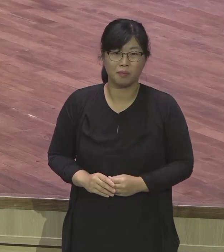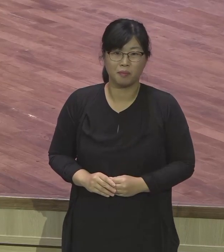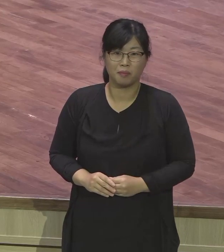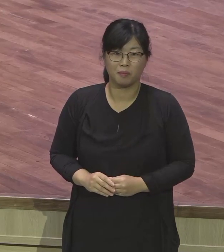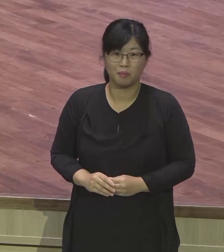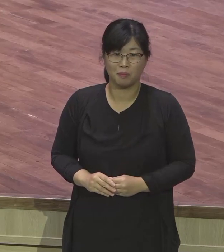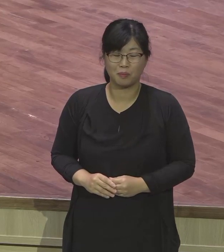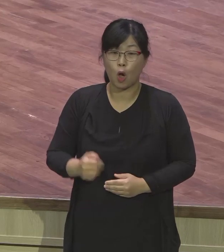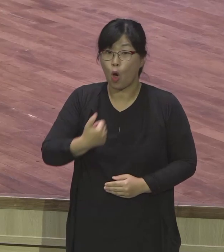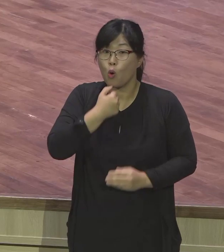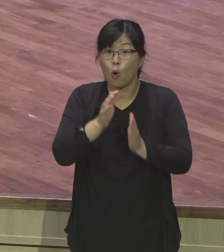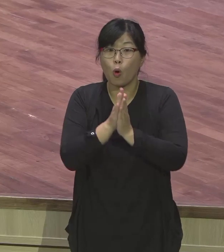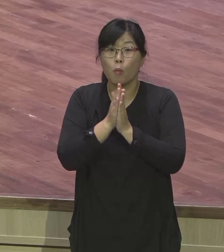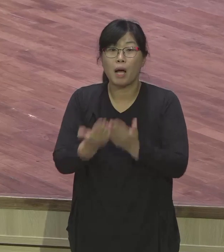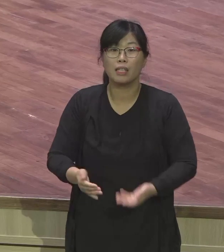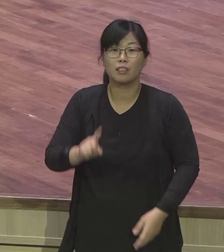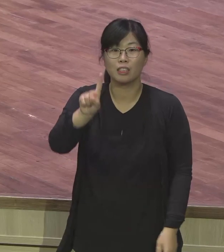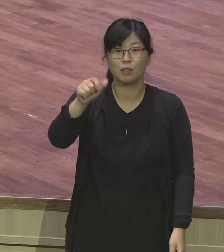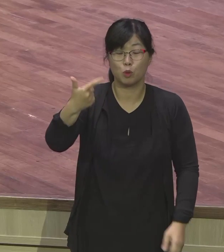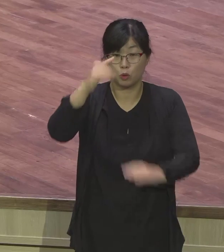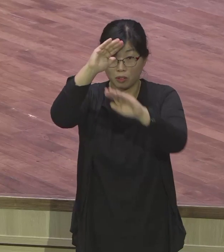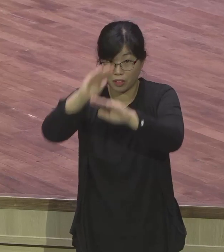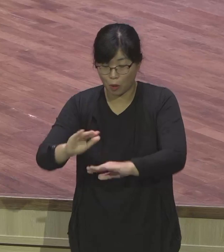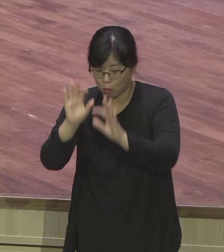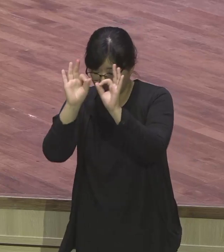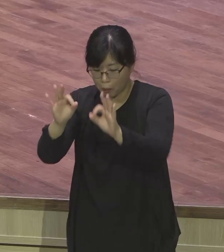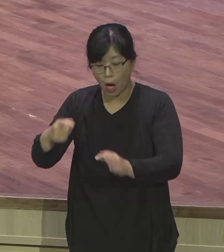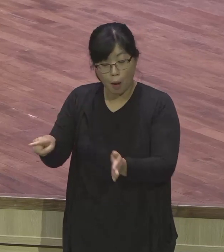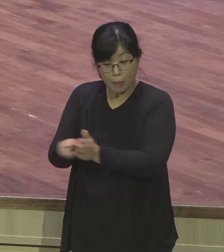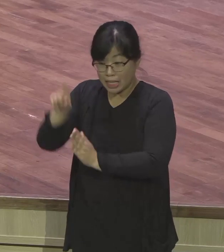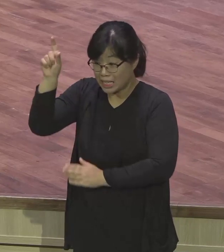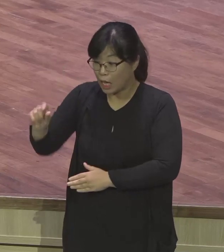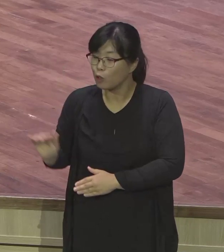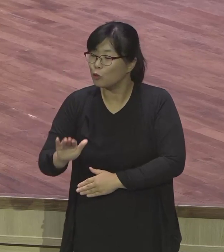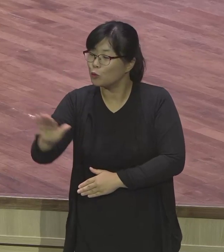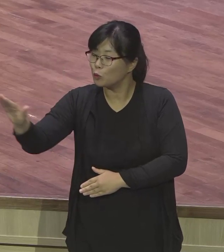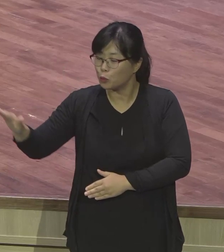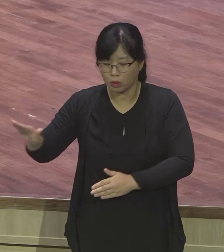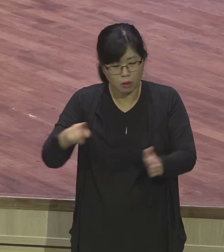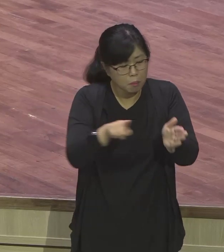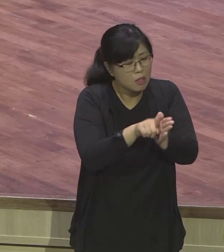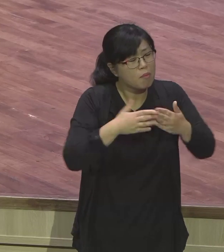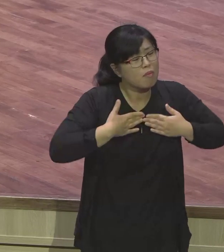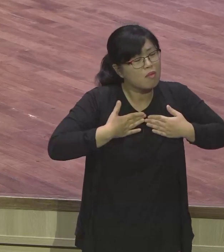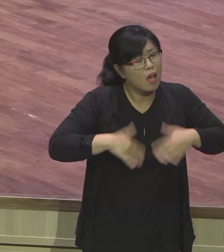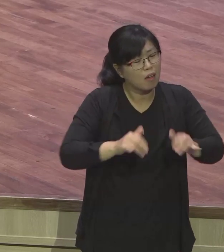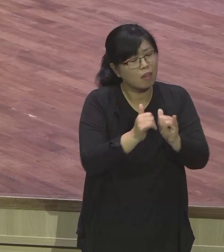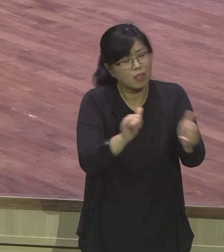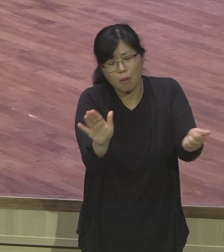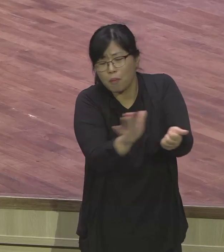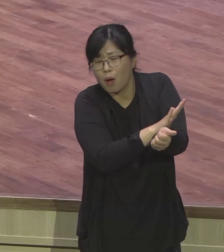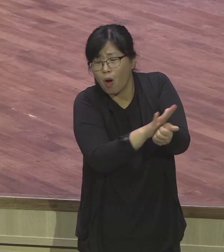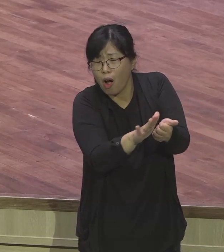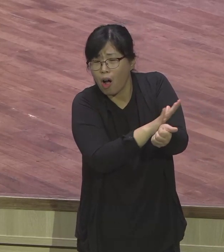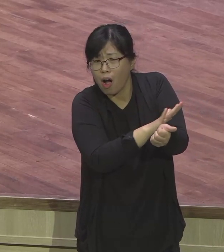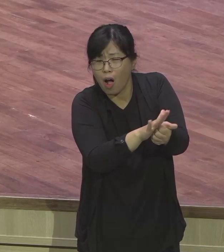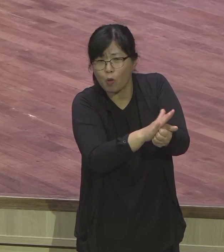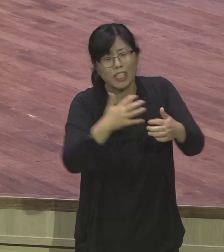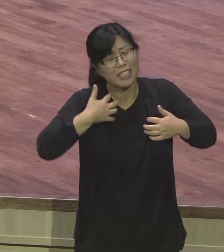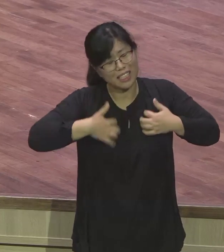약한 자의 약점을 담당하고 자기를 기쁘게 하지 않냐 할 것이라 우리 각 사람이 이웃을 기쁘게 하되 선을